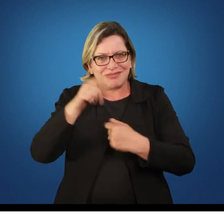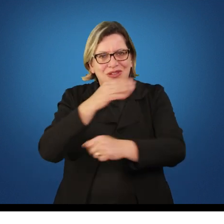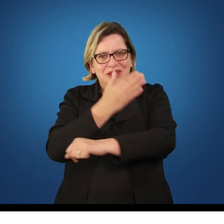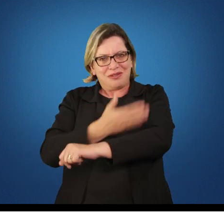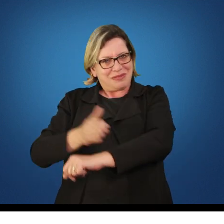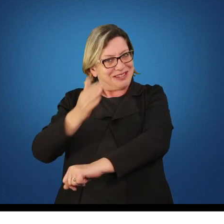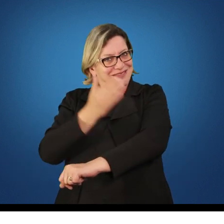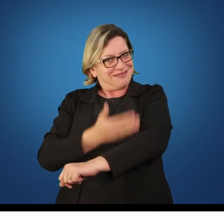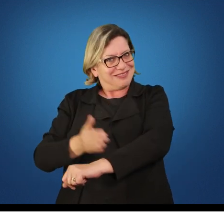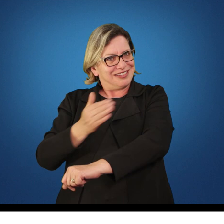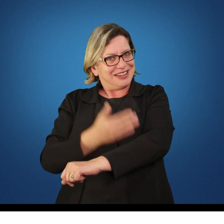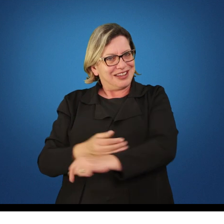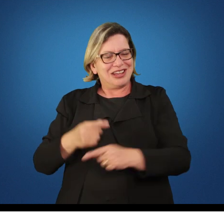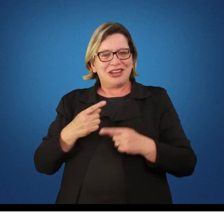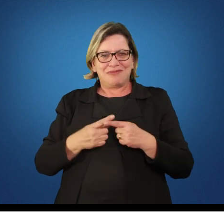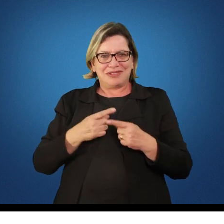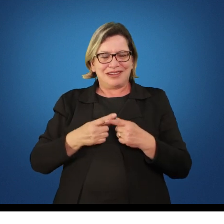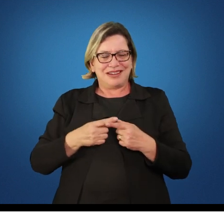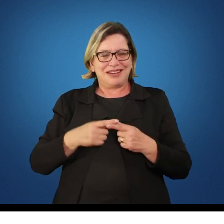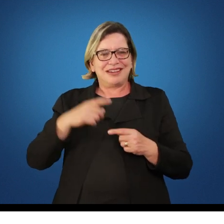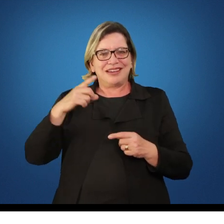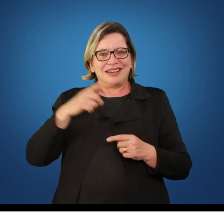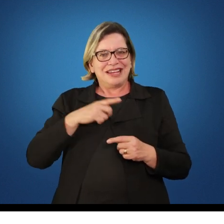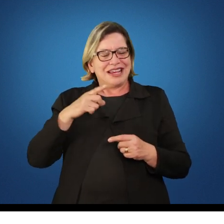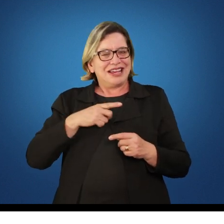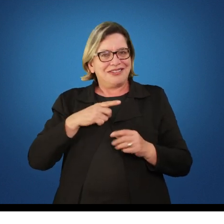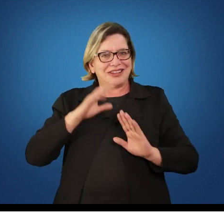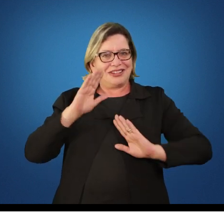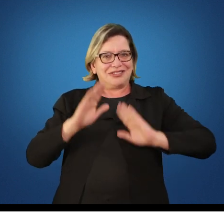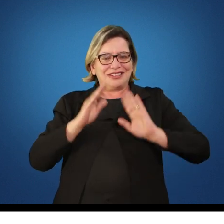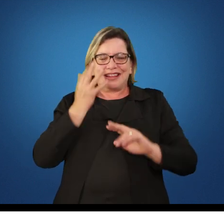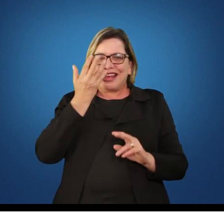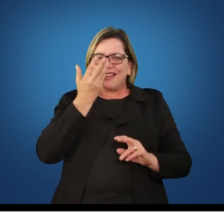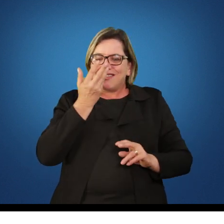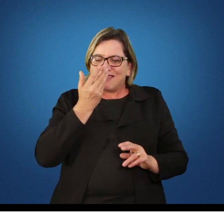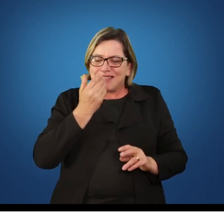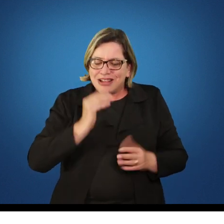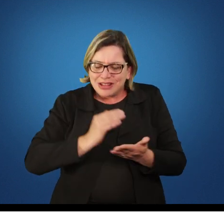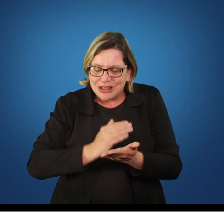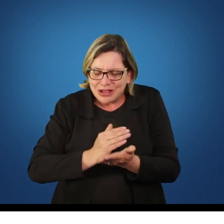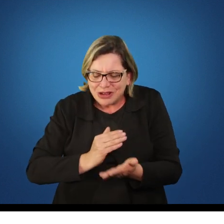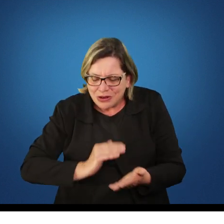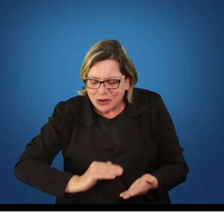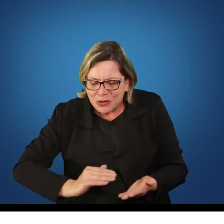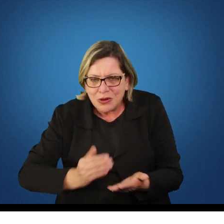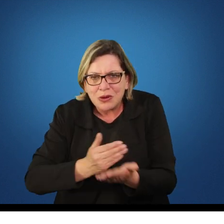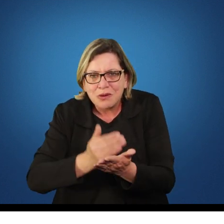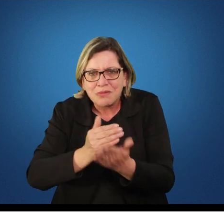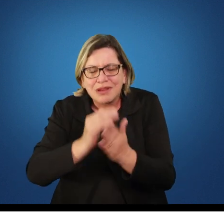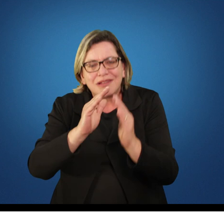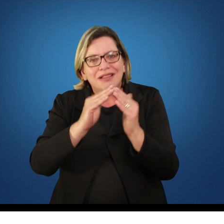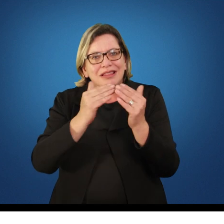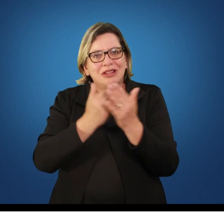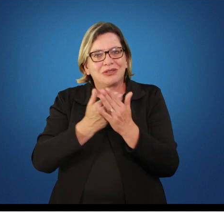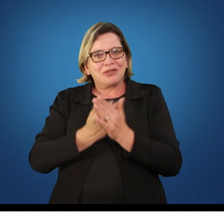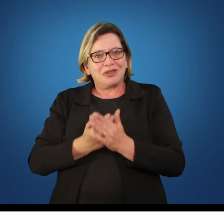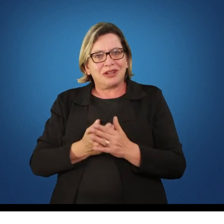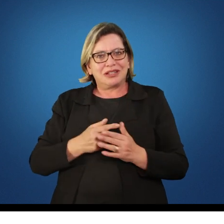houve casos, houveram casos, que crianças começaram a praticar esporte na escola e quando foram mal orientados,